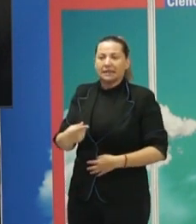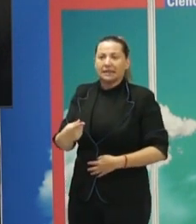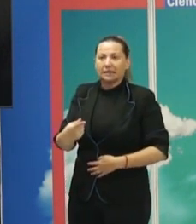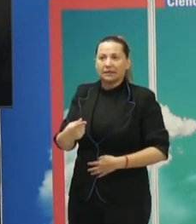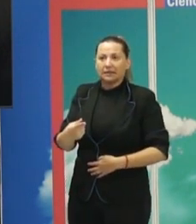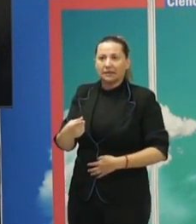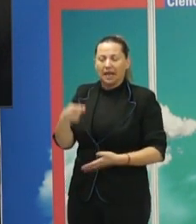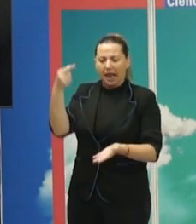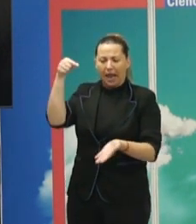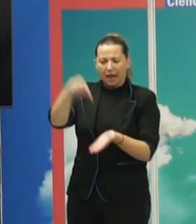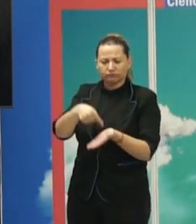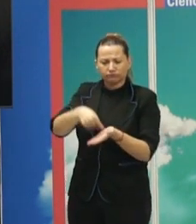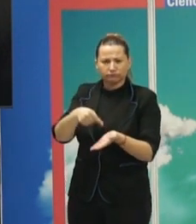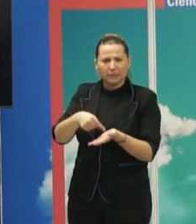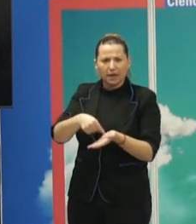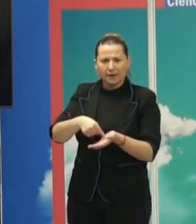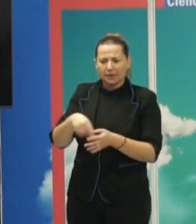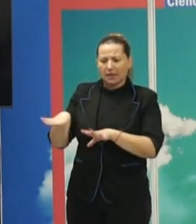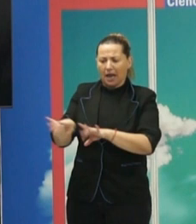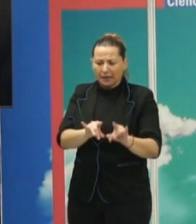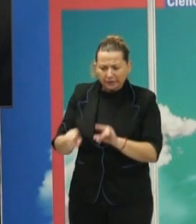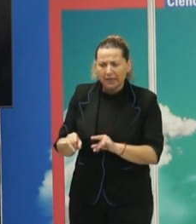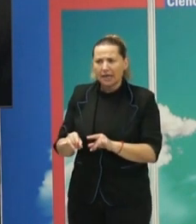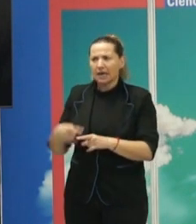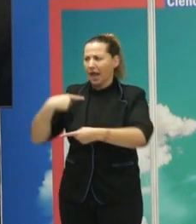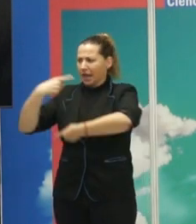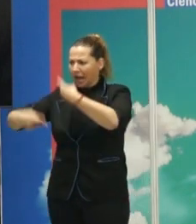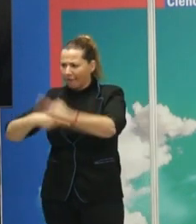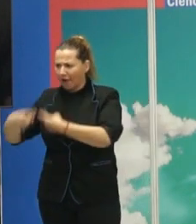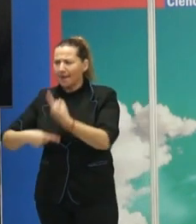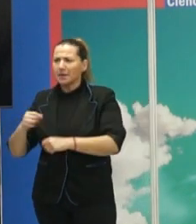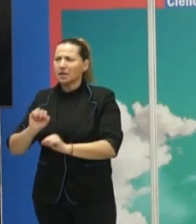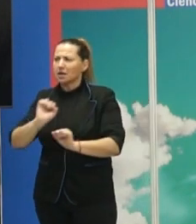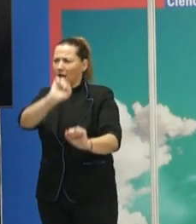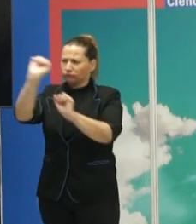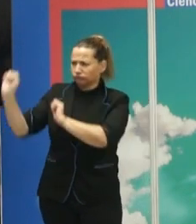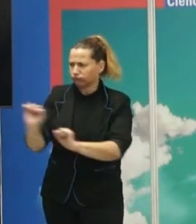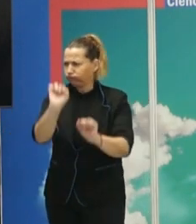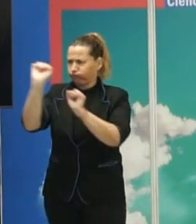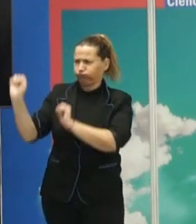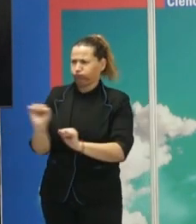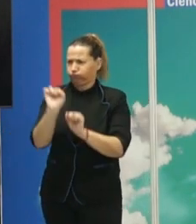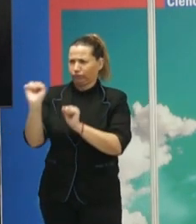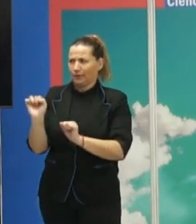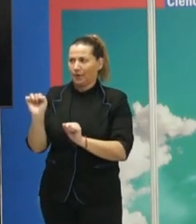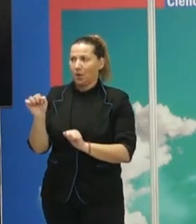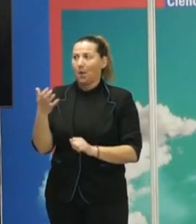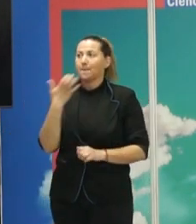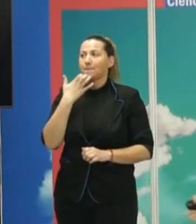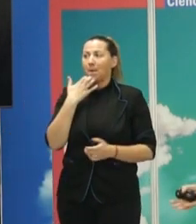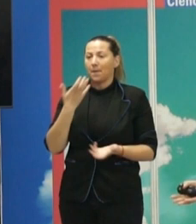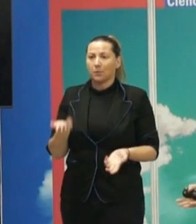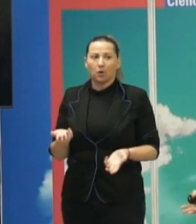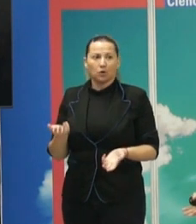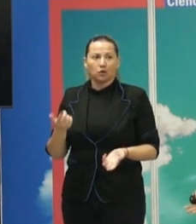reivindicar su tierra y reivindicar sus ancestros y defender la muerte. Y un ejemplo, también, por usar ejemplos,